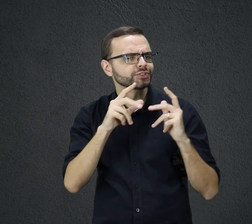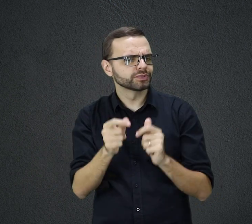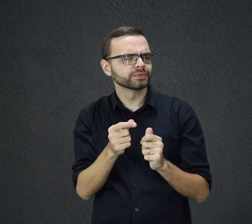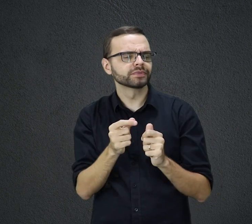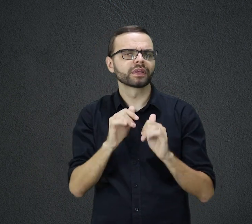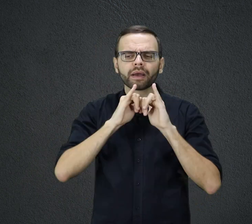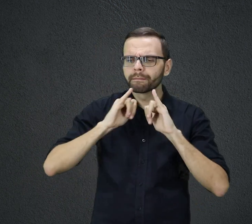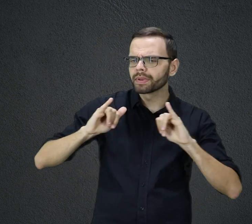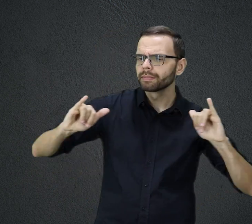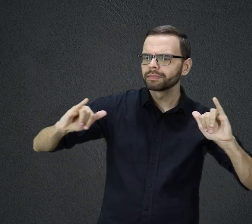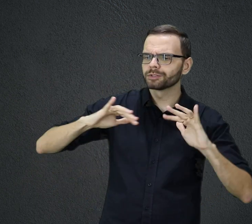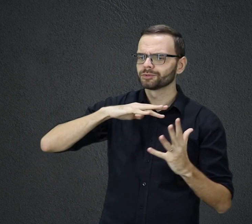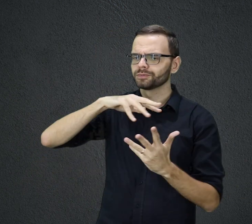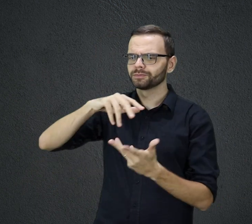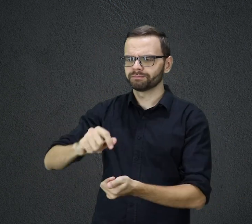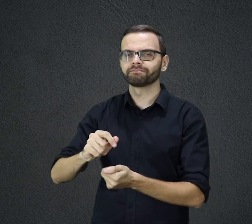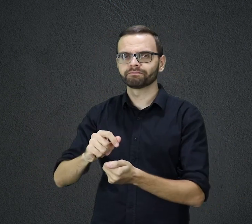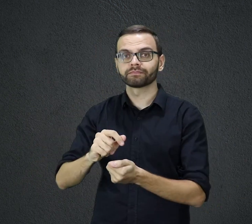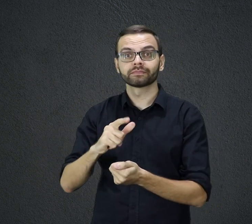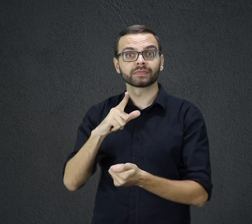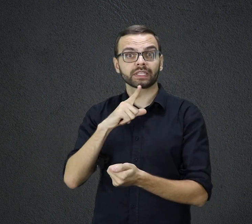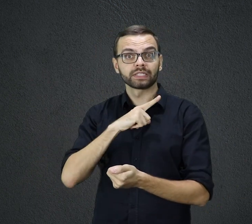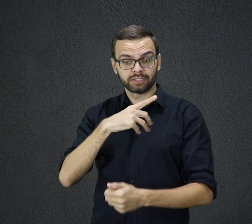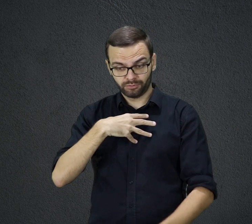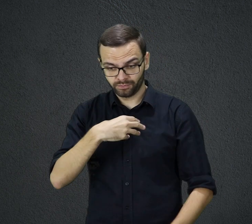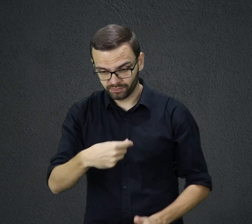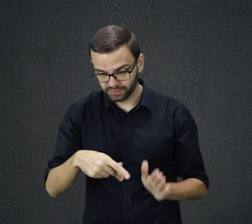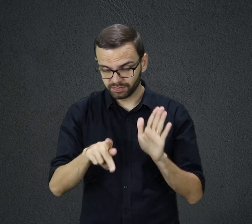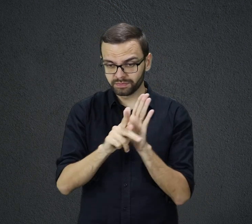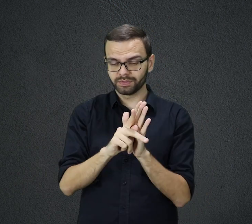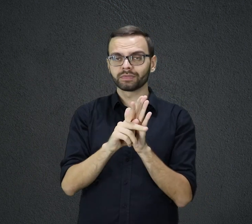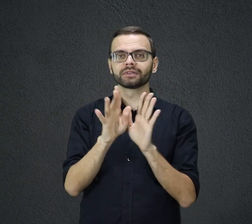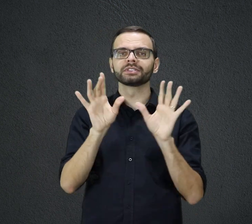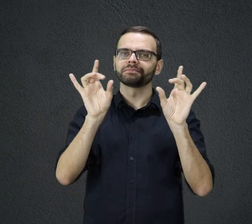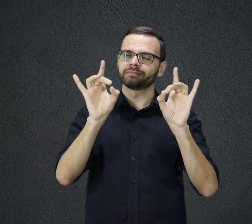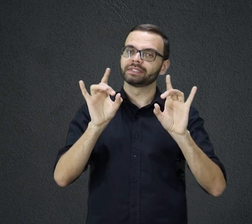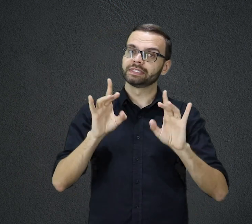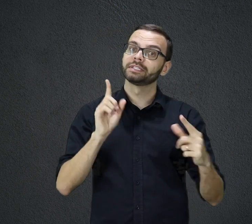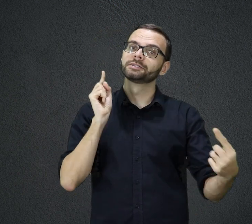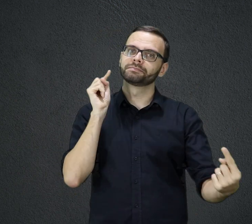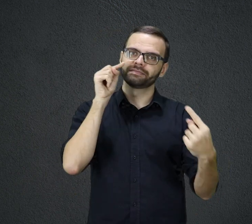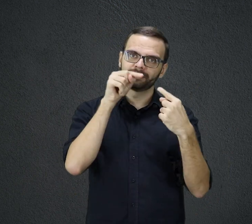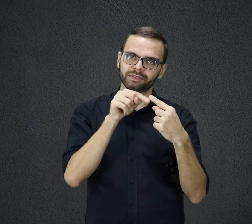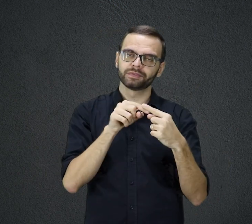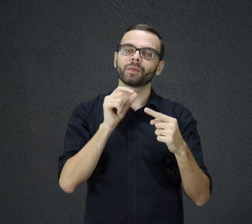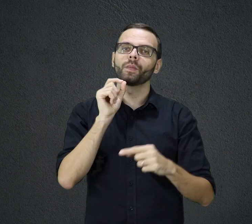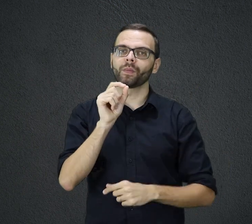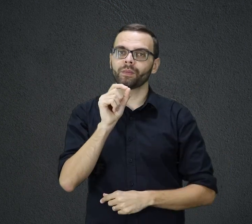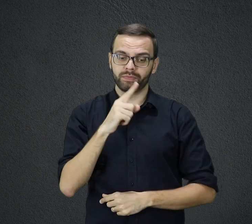inteiro. E seus filhos recebem o privilégio de participar dessa missão. O melhor de tudo é que ele não